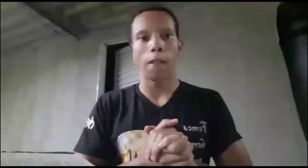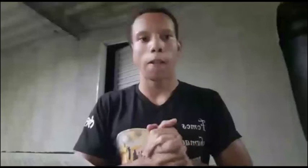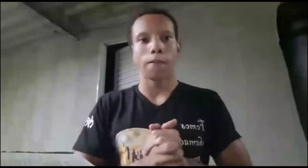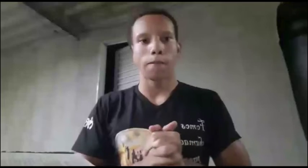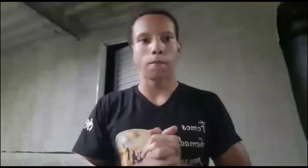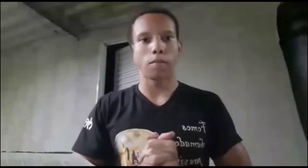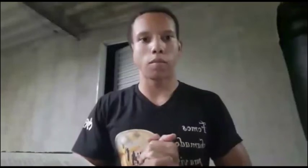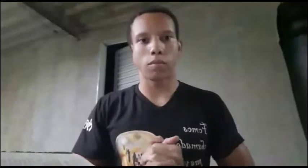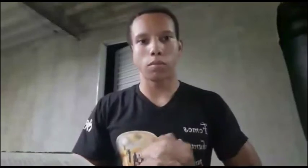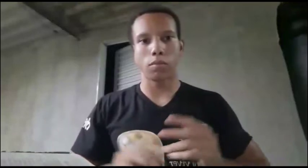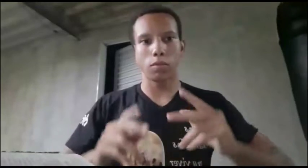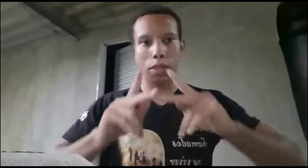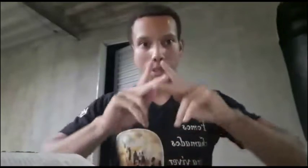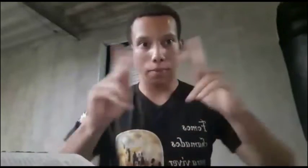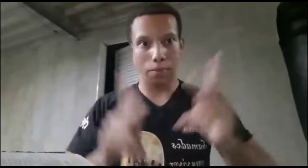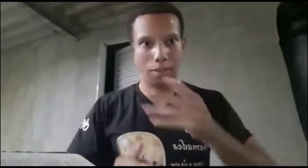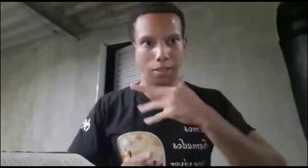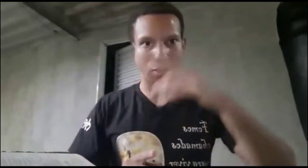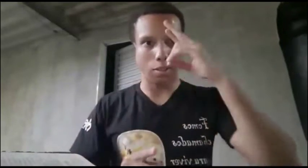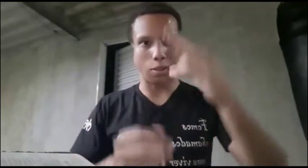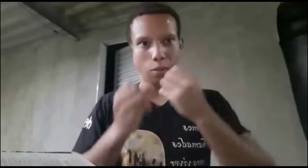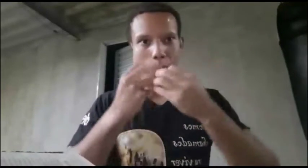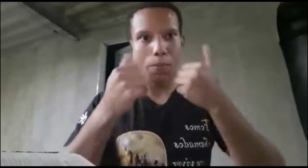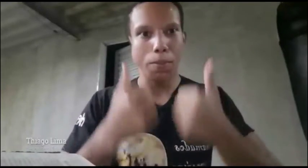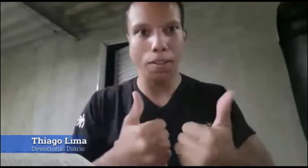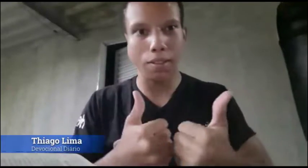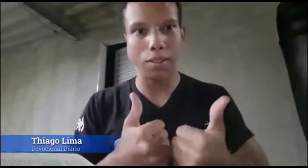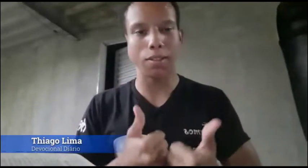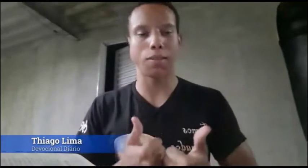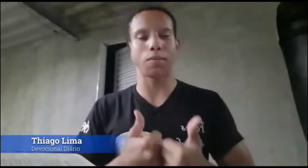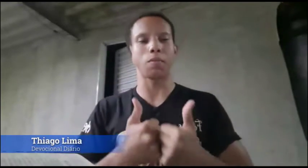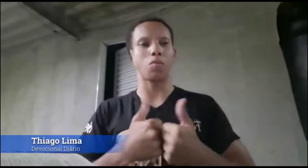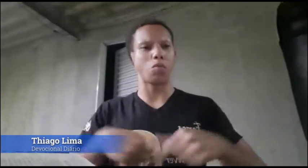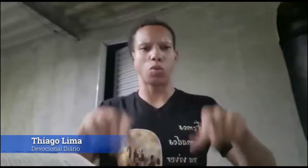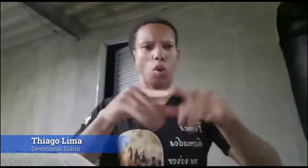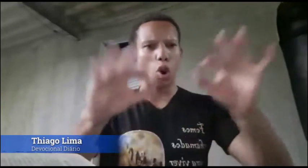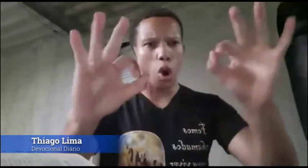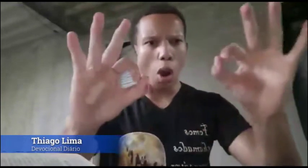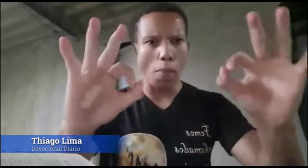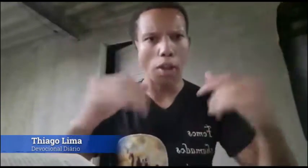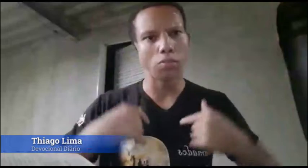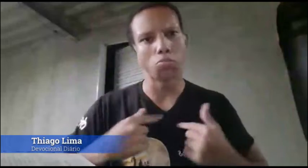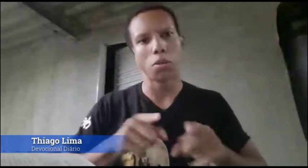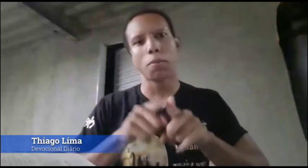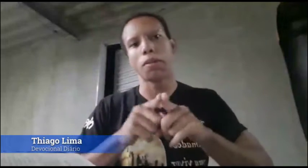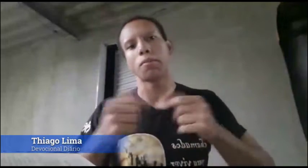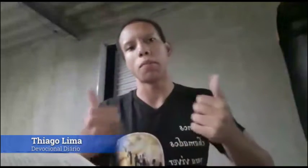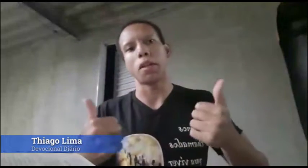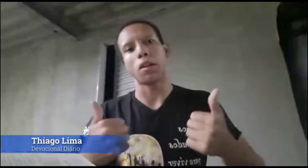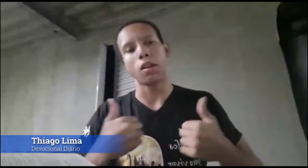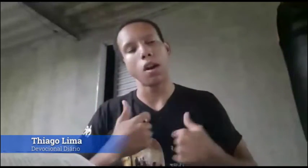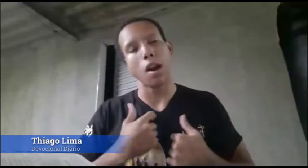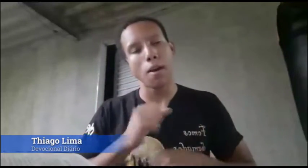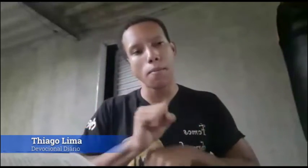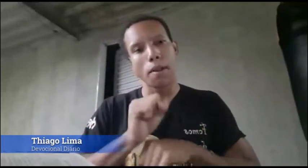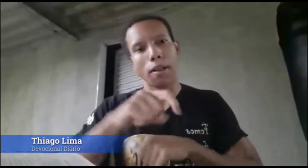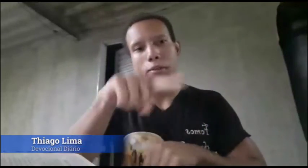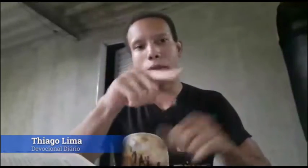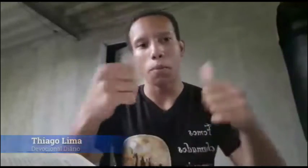A paz do Senhor, tudo bem? Tudo ótimo contigo? Eu também estou bem? Espero que assim continue.